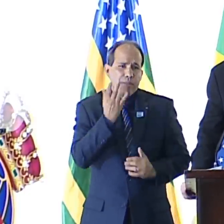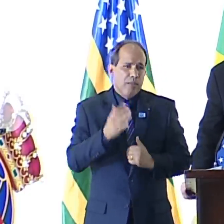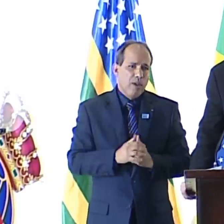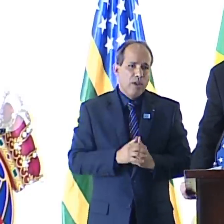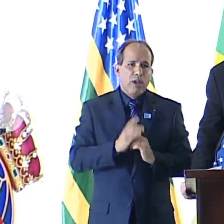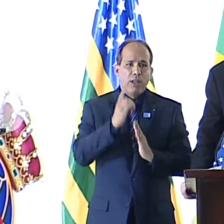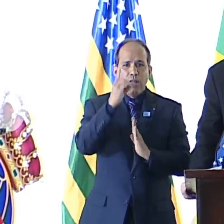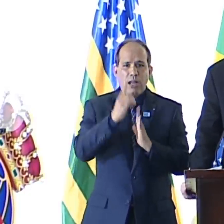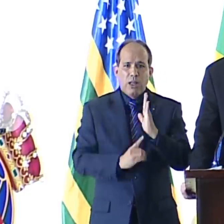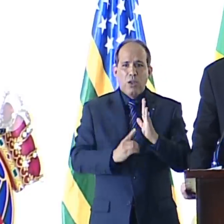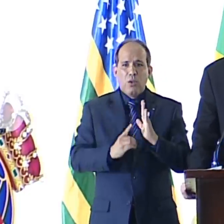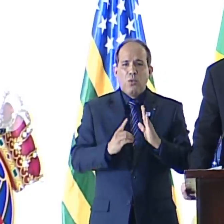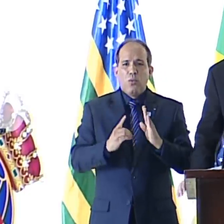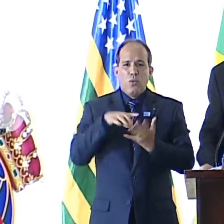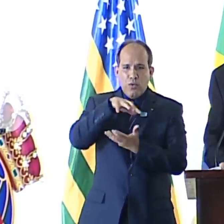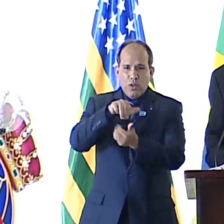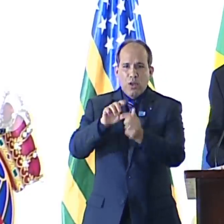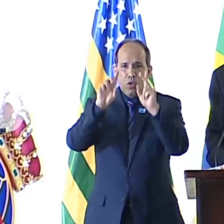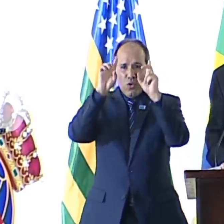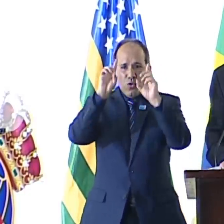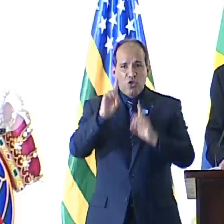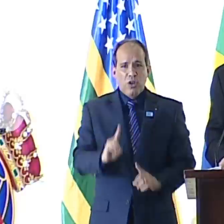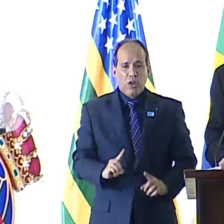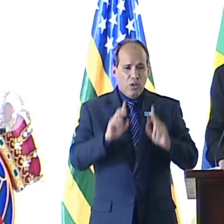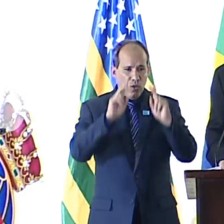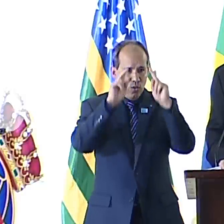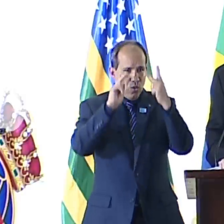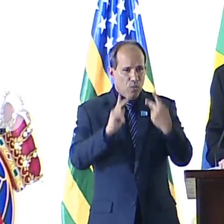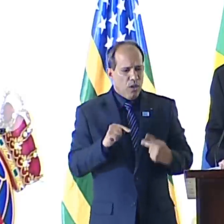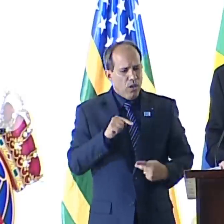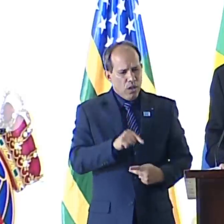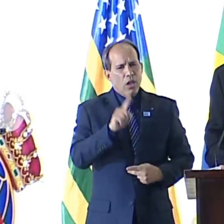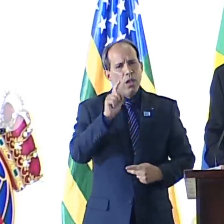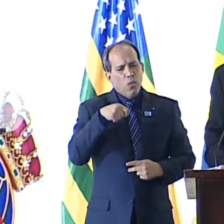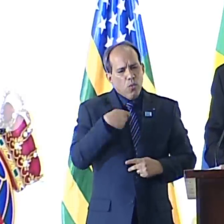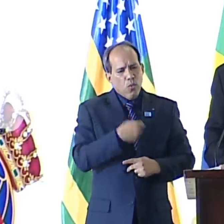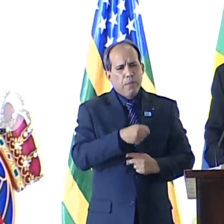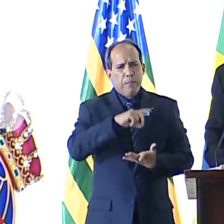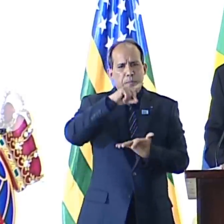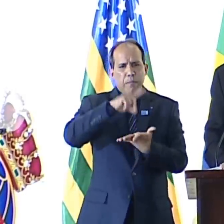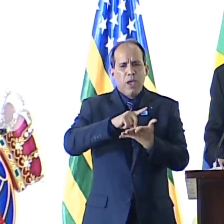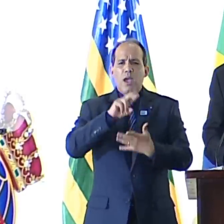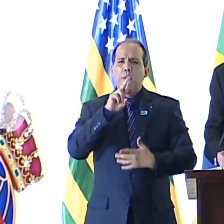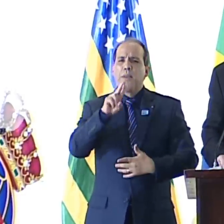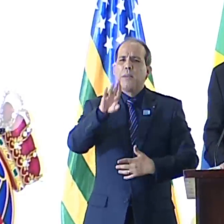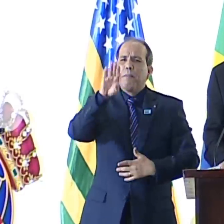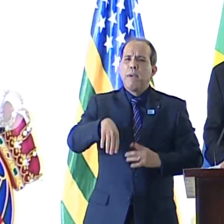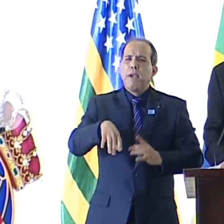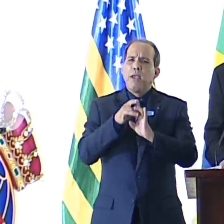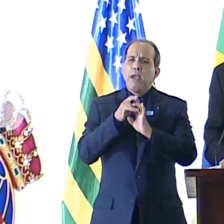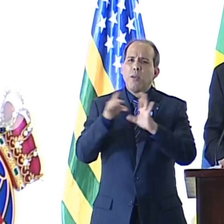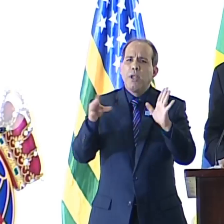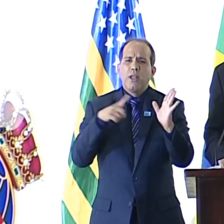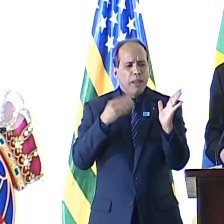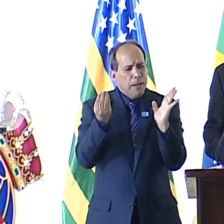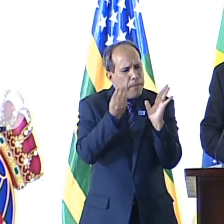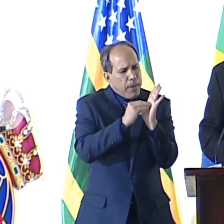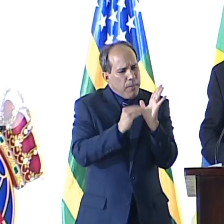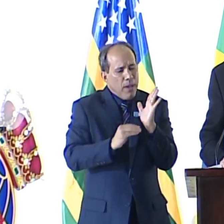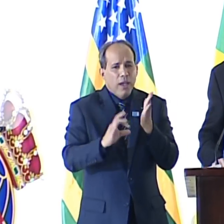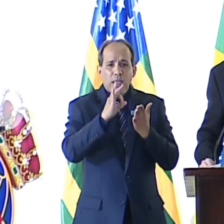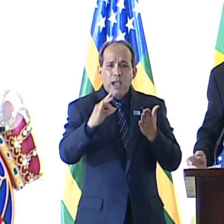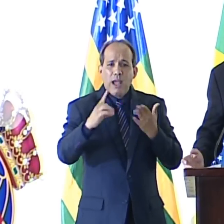Declaração Universal dos Direitos Humanos, essa declaração é um verdadeiro hino à liberdade. A liberdade aparece em praticamente todos os seus artigos.